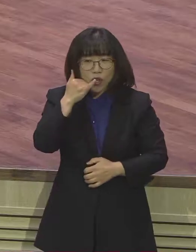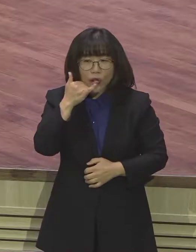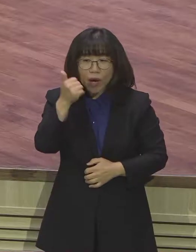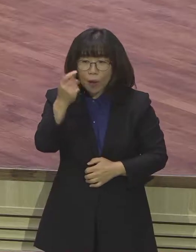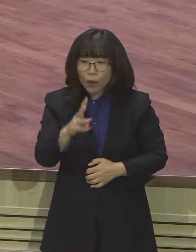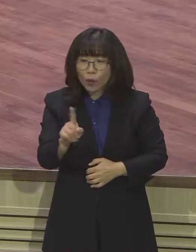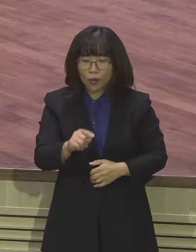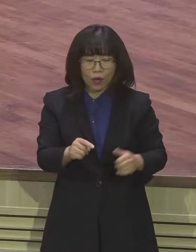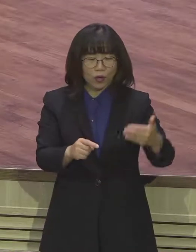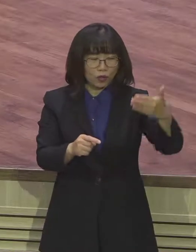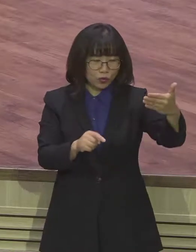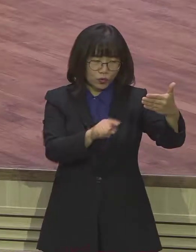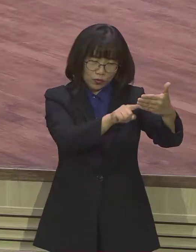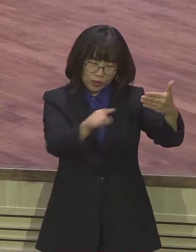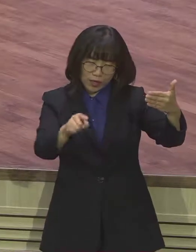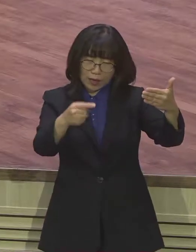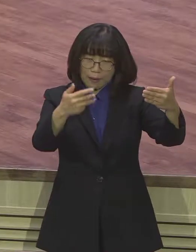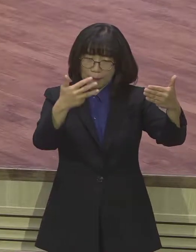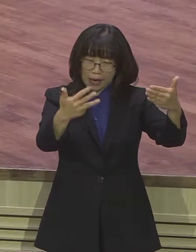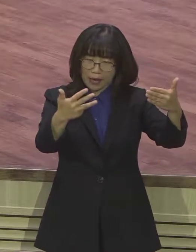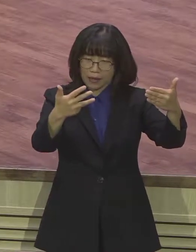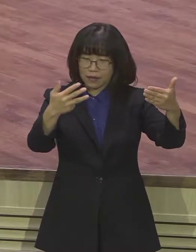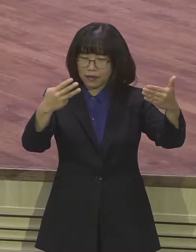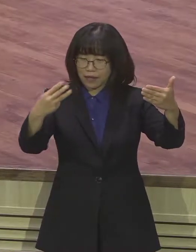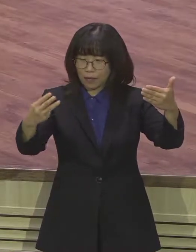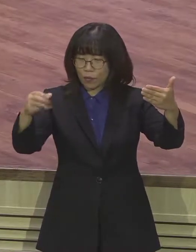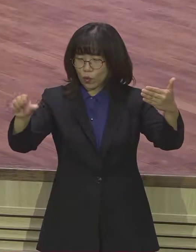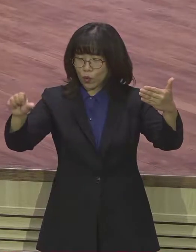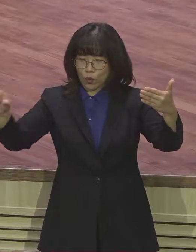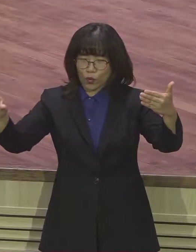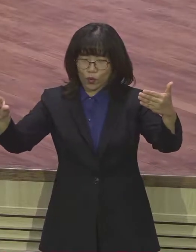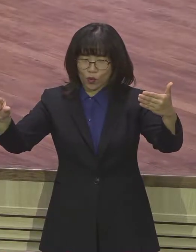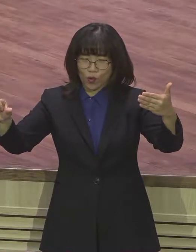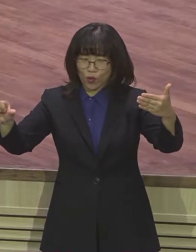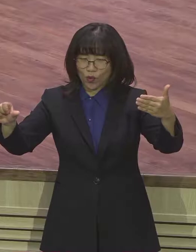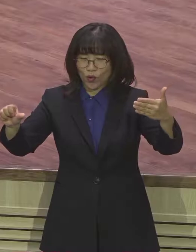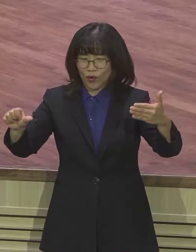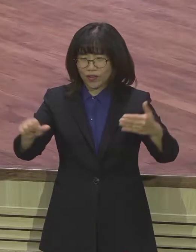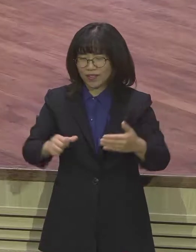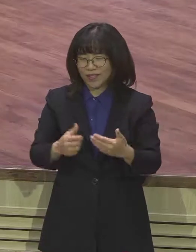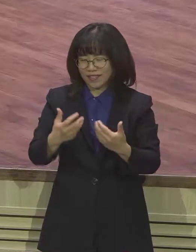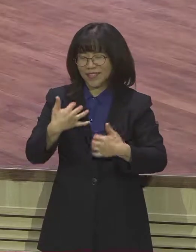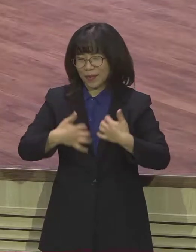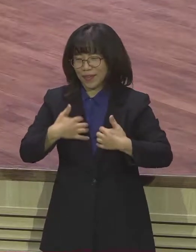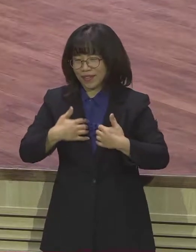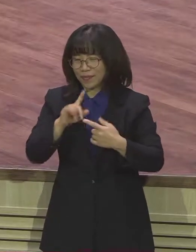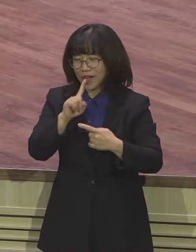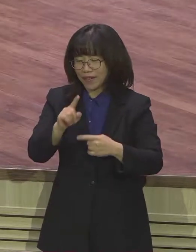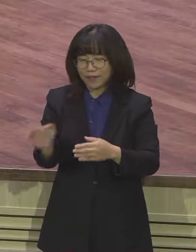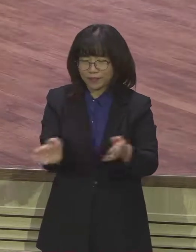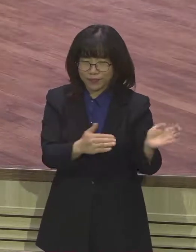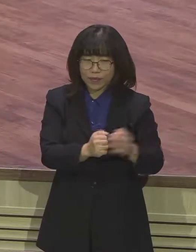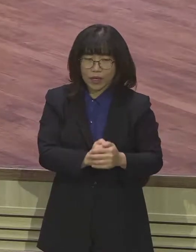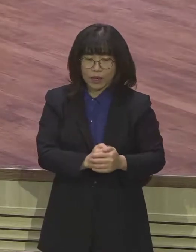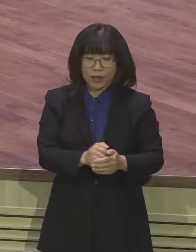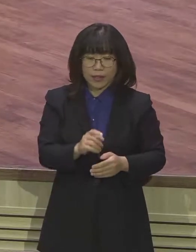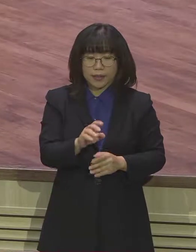암호스라는 이름은 짐진자라는 뜻입니다. 그는 이사야와 여러분들이 알다시피 호세야와 같은 동시대를